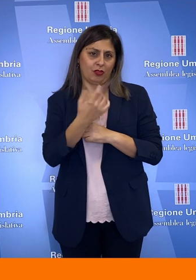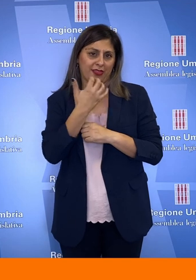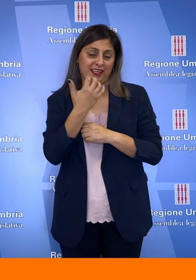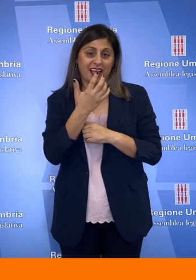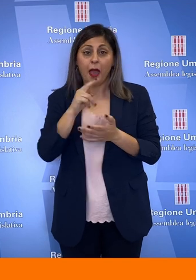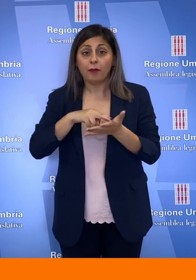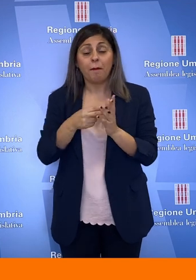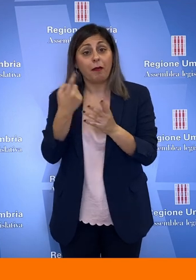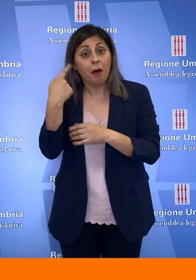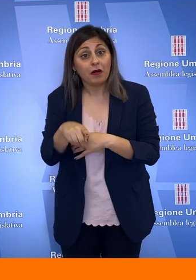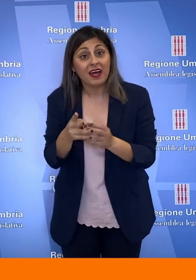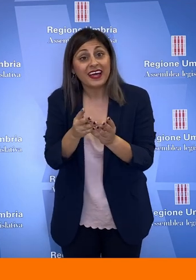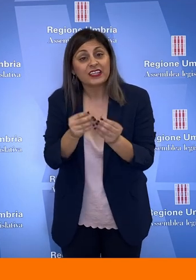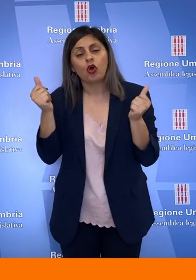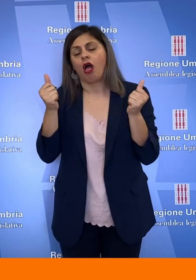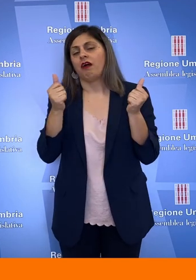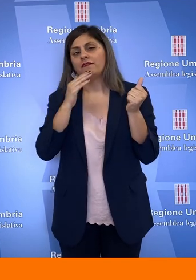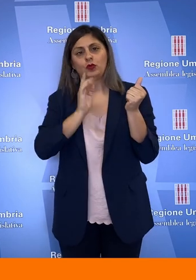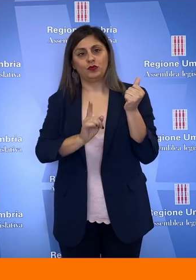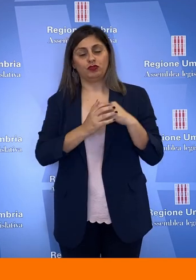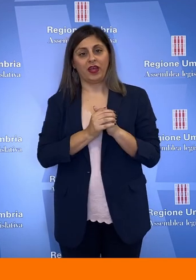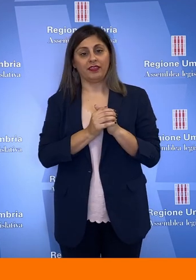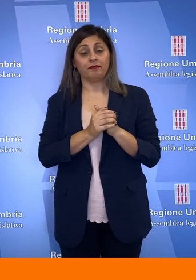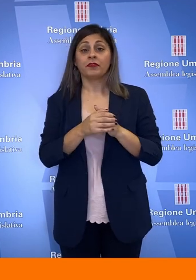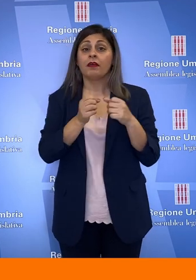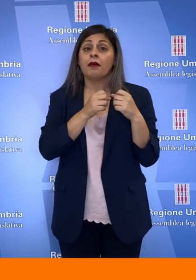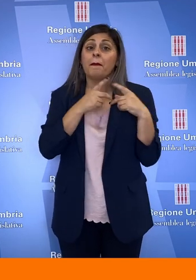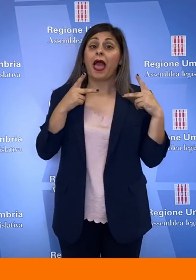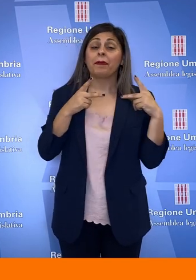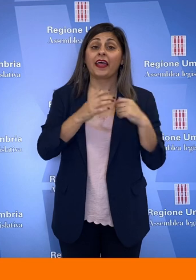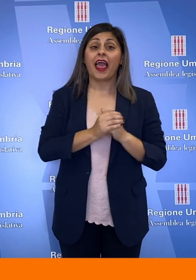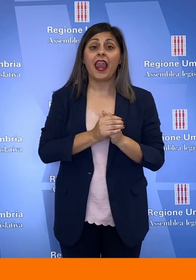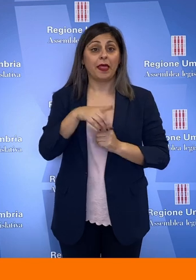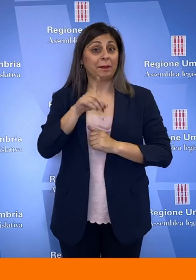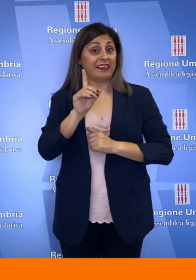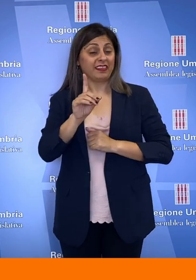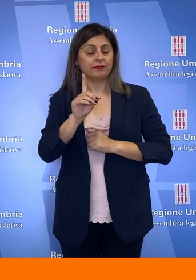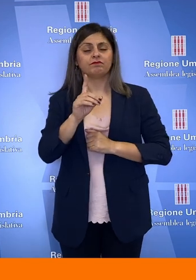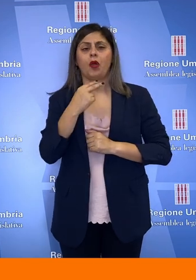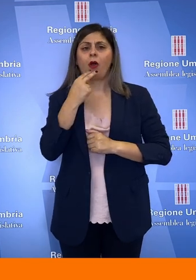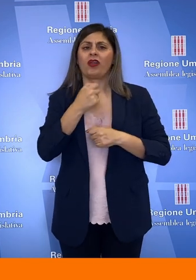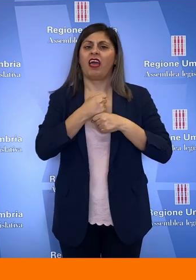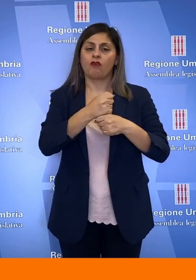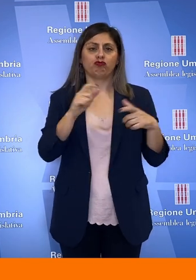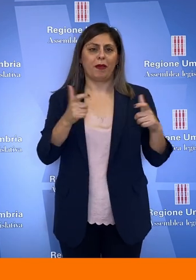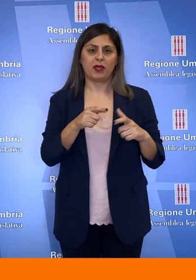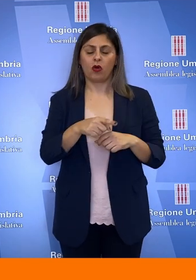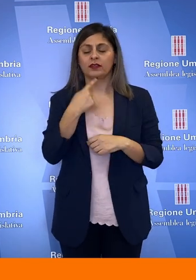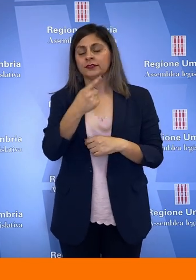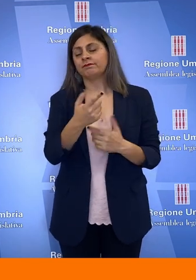risolvere i problemi di questa regione. Per Fabio Paparelli, Partito Democratico portavoce delle minoranze, si tratta